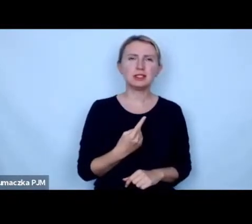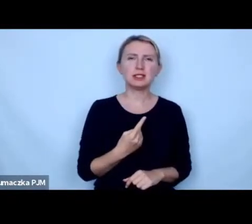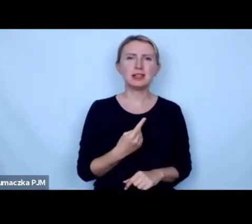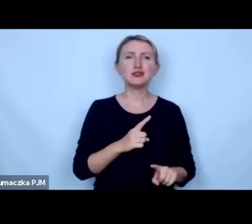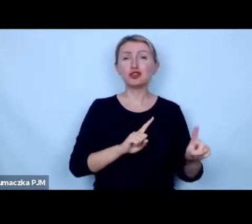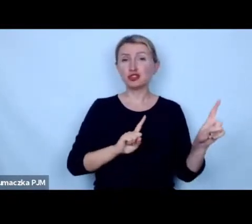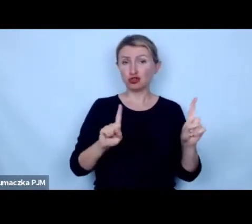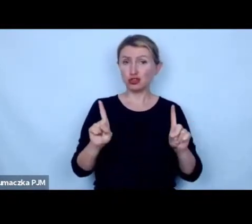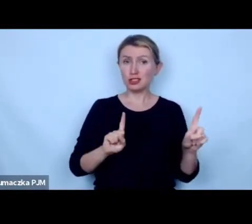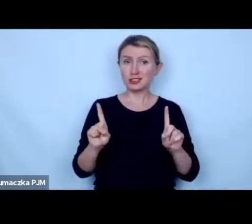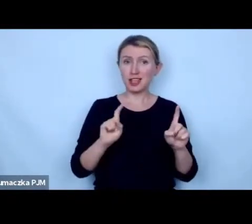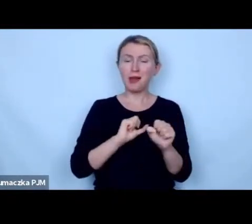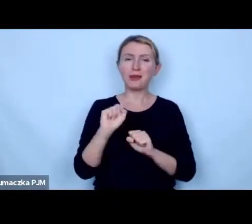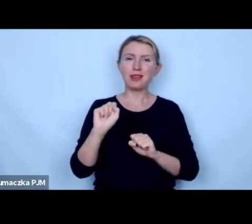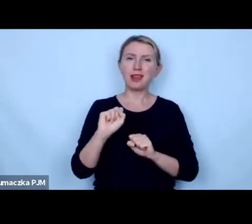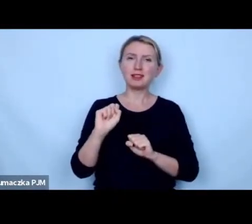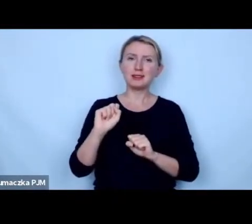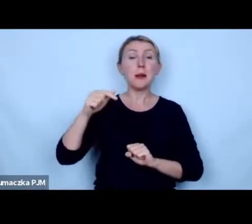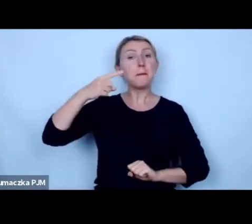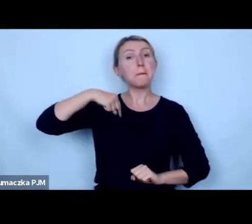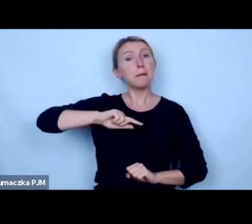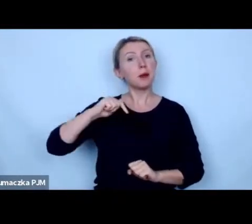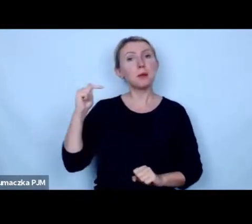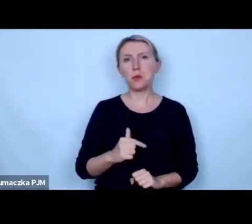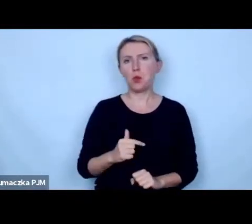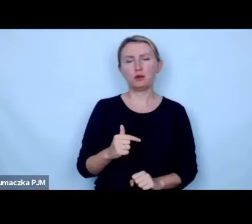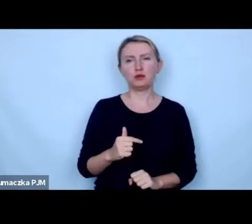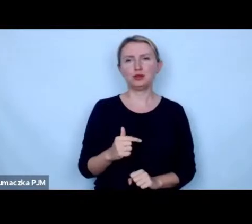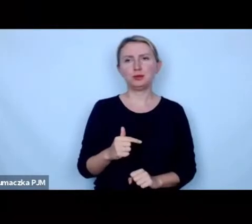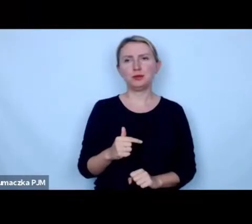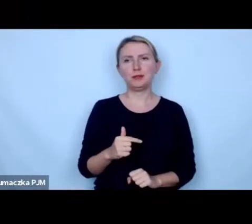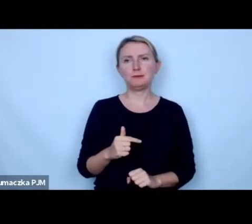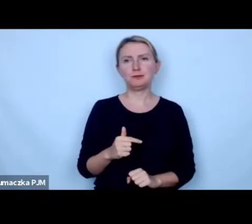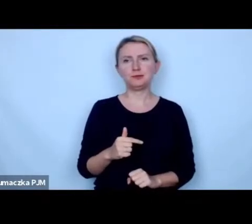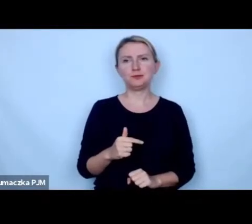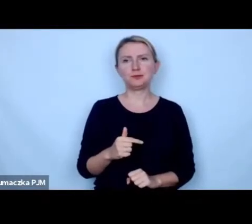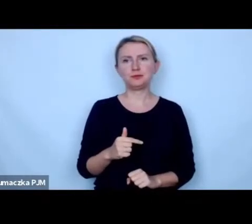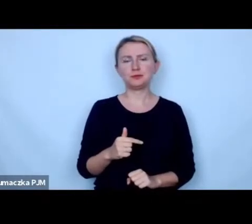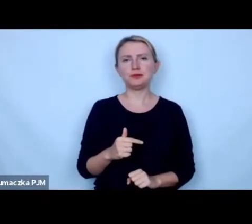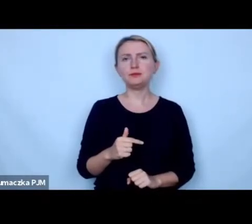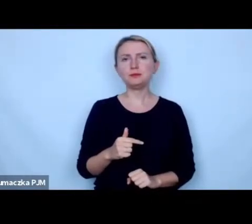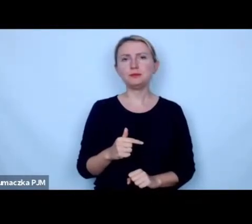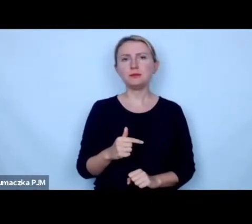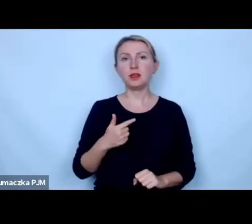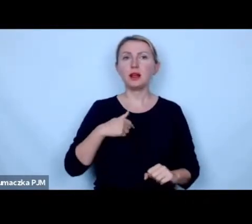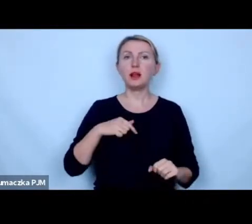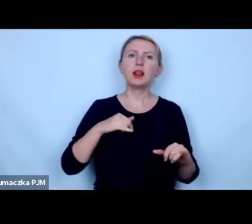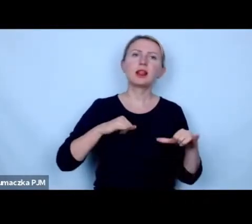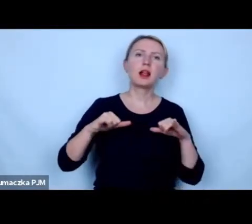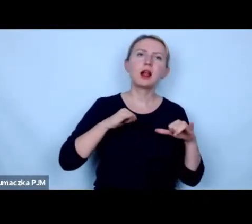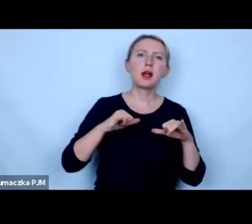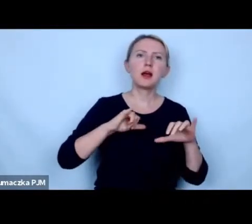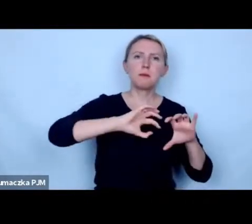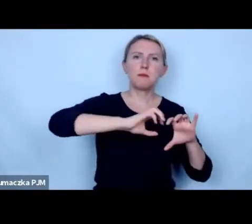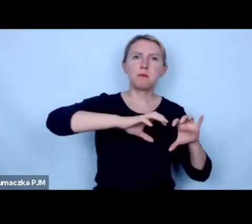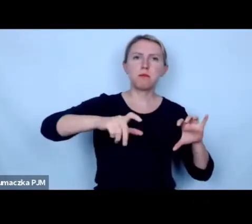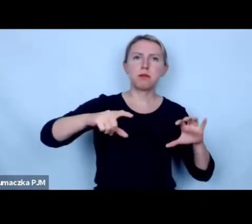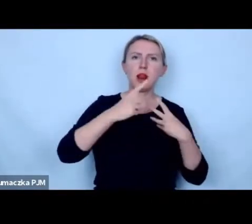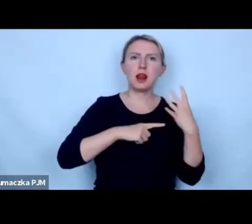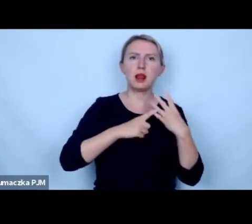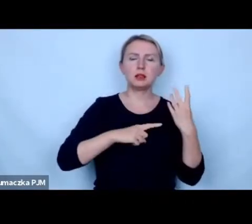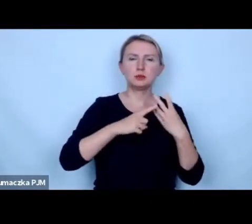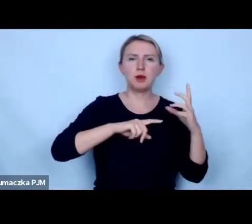jest tak że my musimy w jakiś sposób zarządzać populacjami to